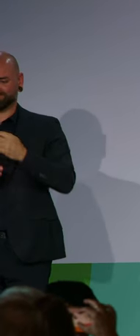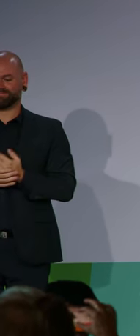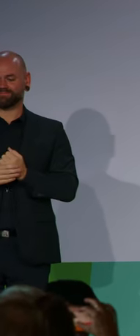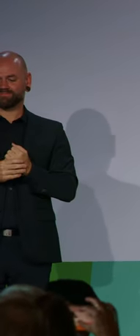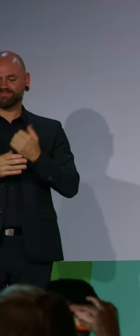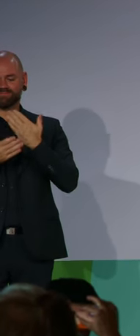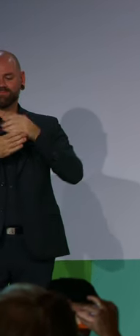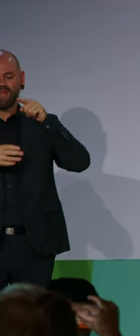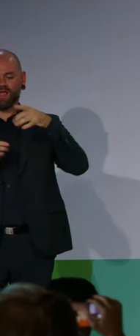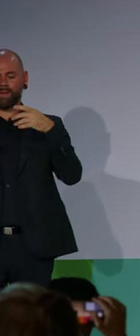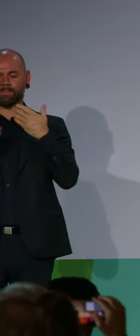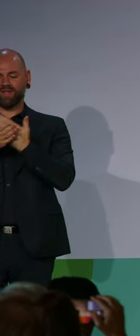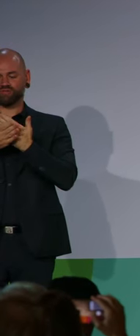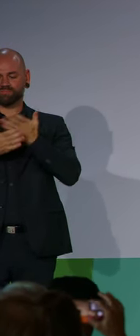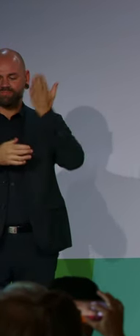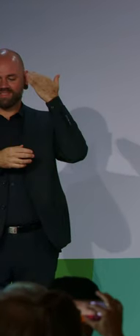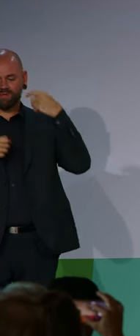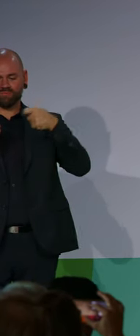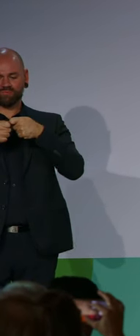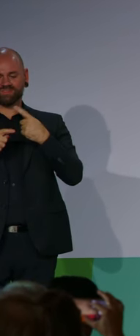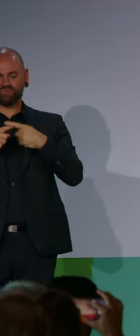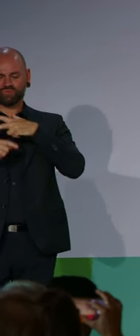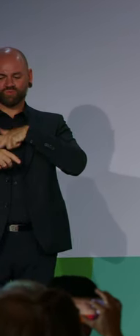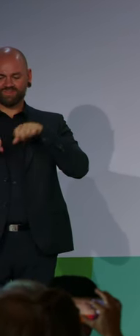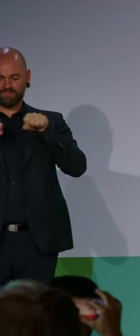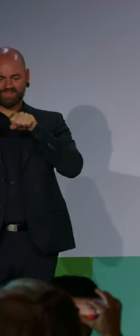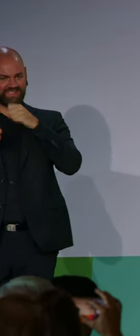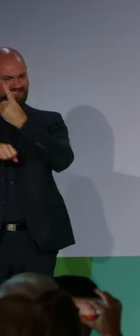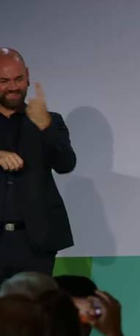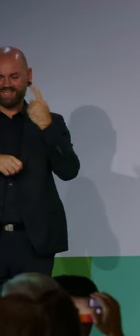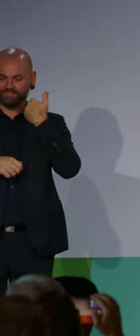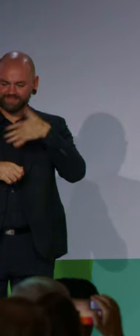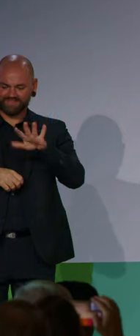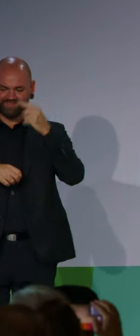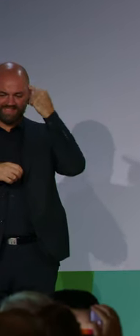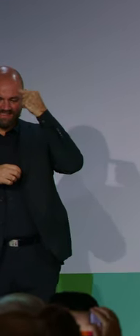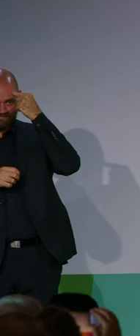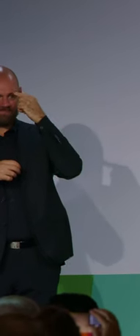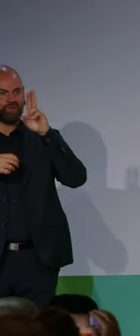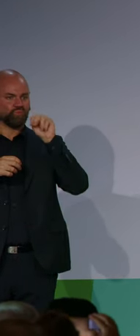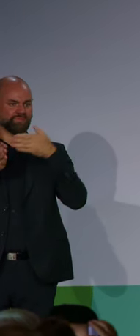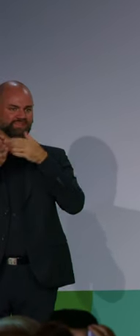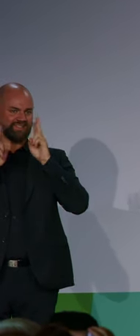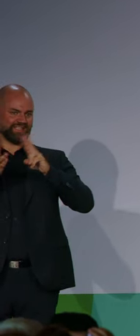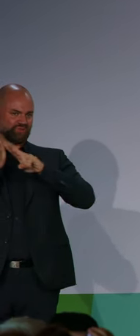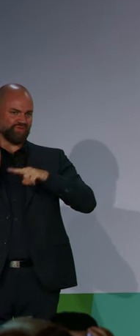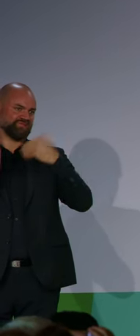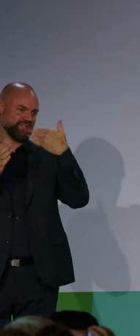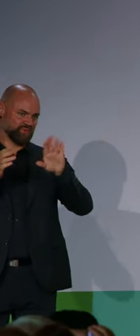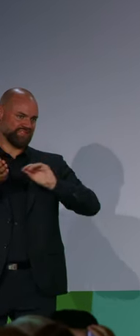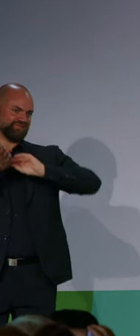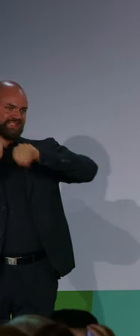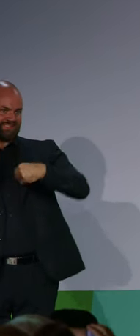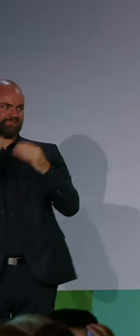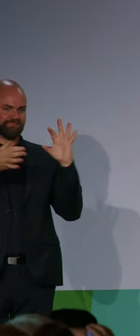jetzt gerade in der Umsetzung haben. Sie haben als zweites dafür gesorgt, damals als Finanzminister in der letzten Legislatur, die auch nicht